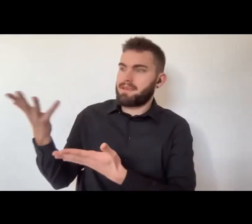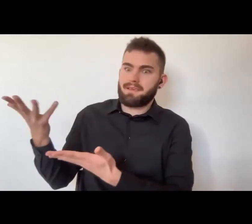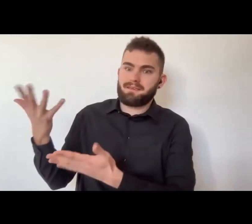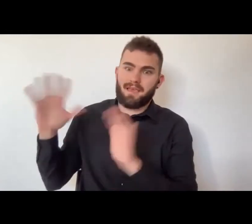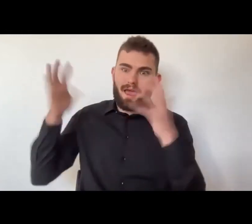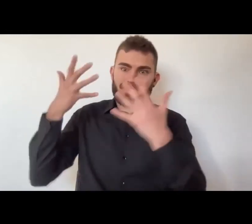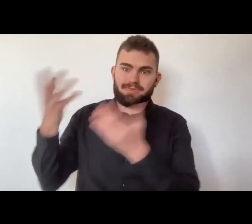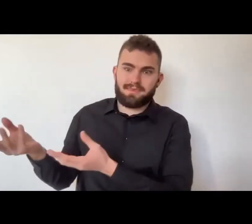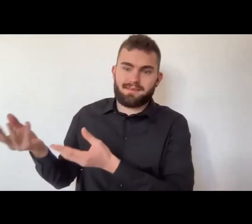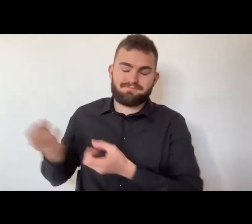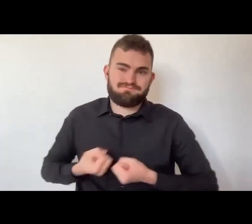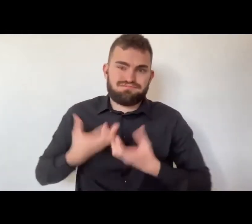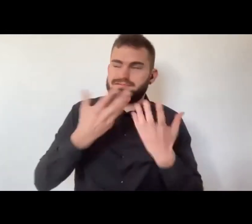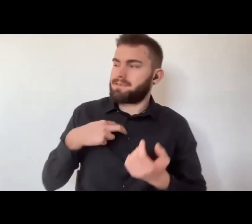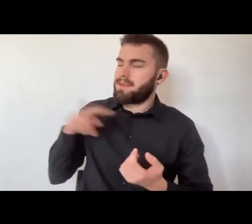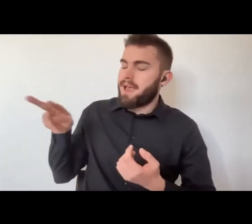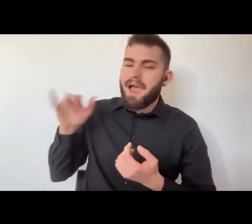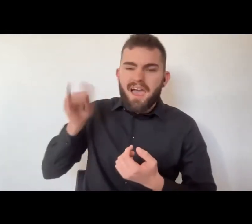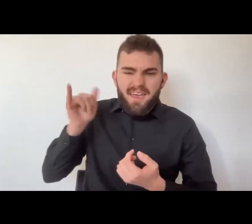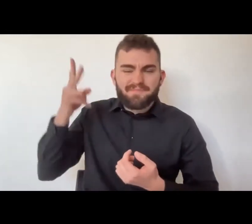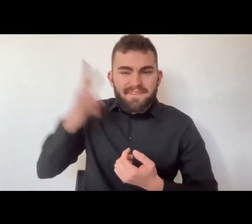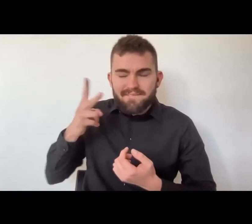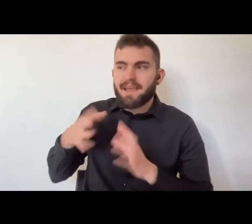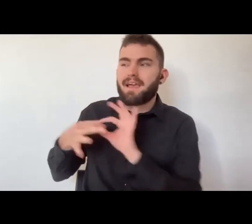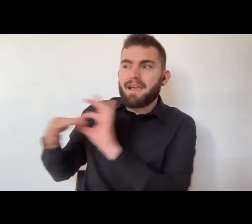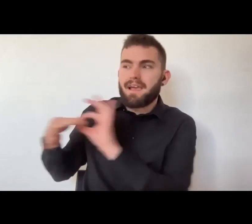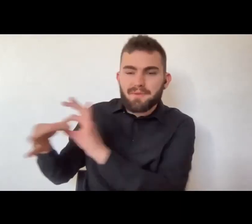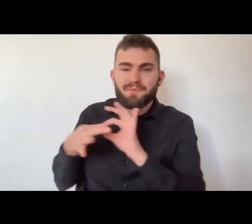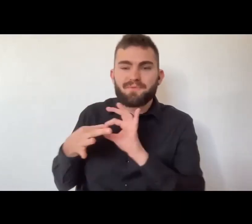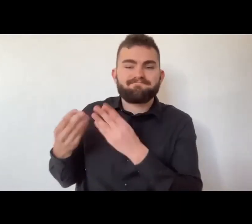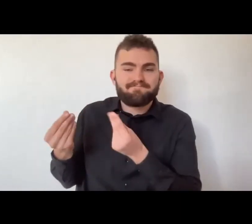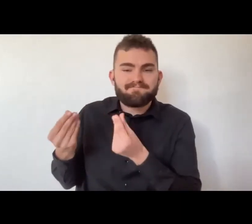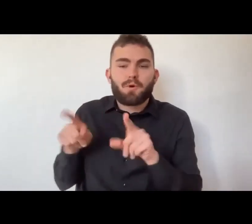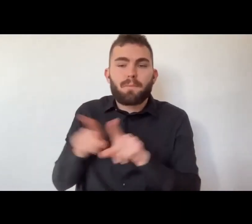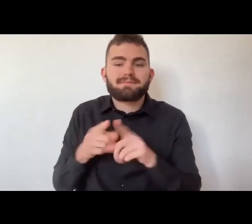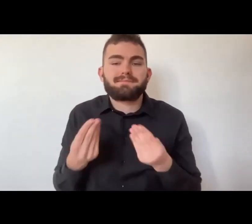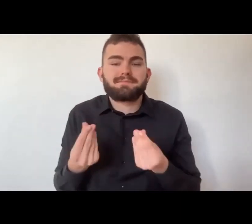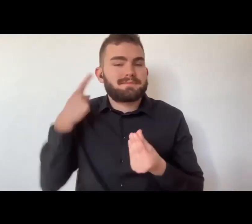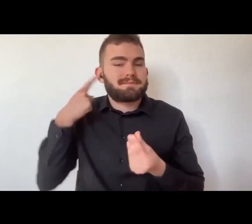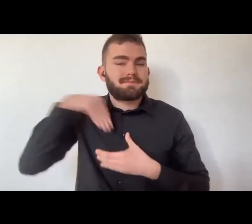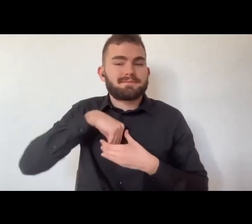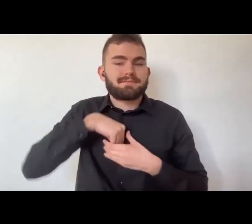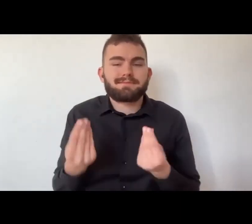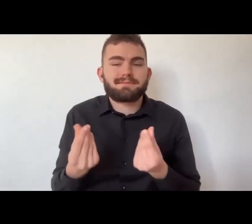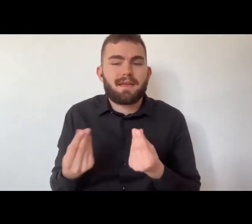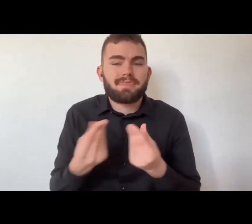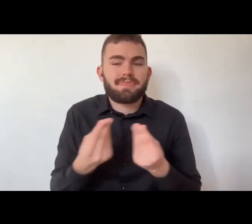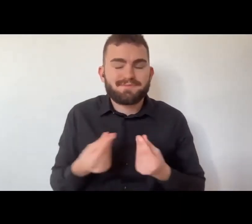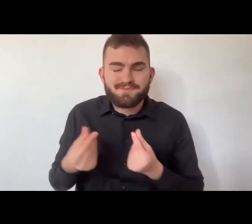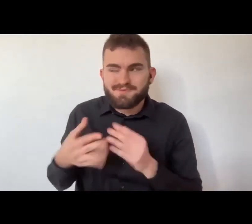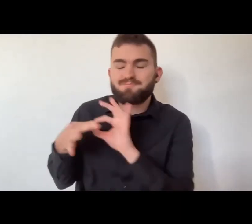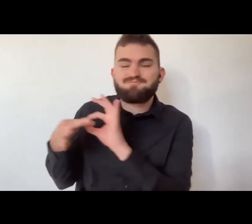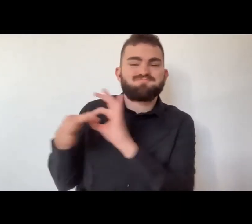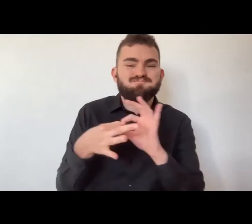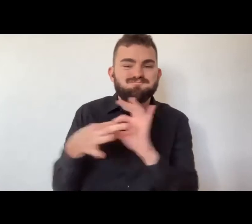La mia esperienza diventa la tua, la tua diventa la mia. E l'arte ci permette di riflettere, ci